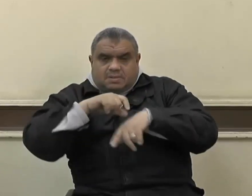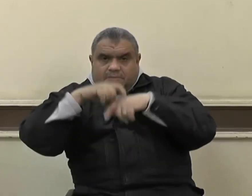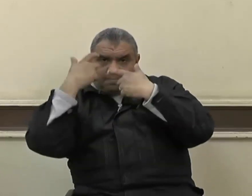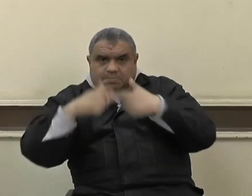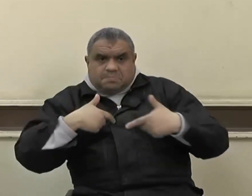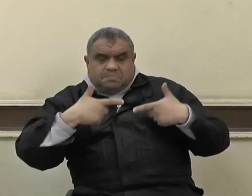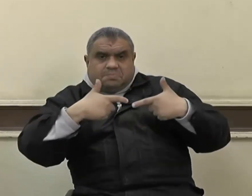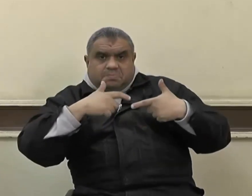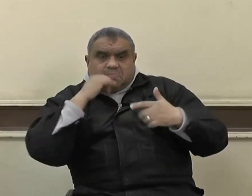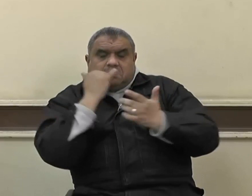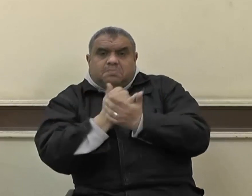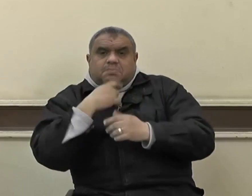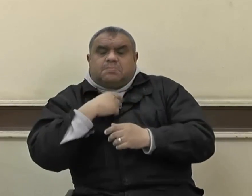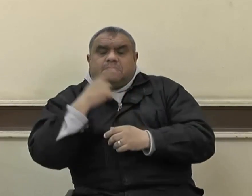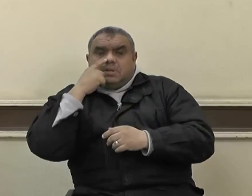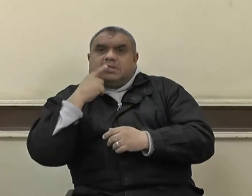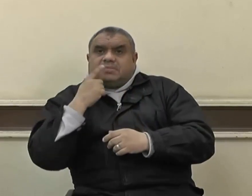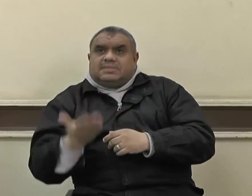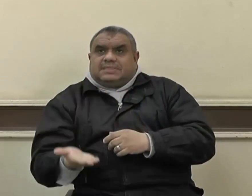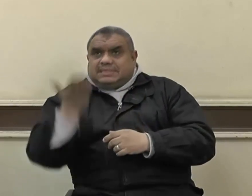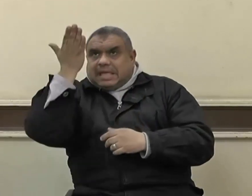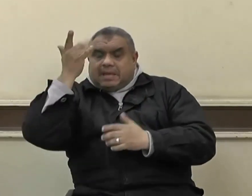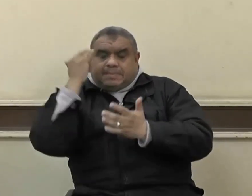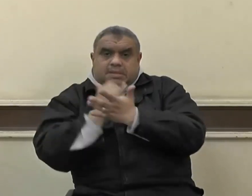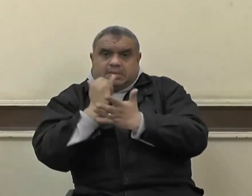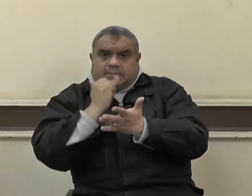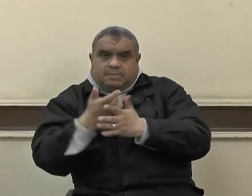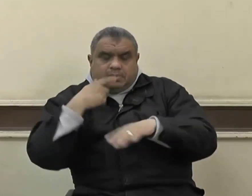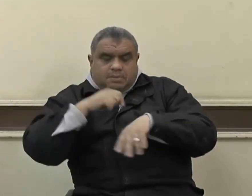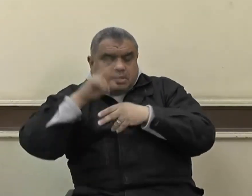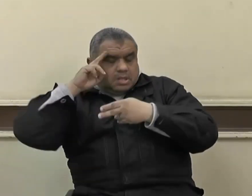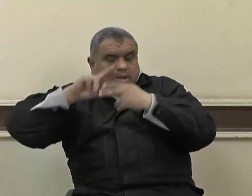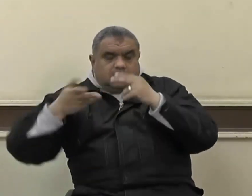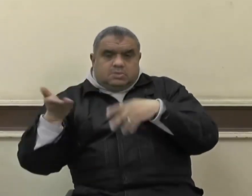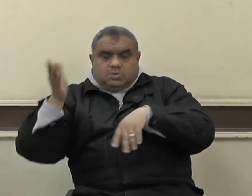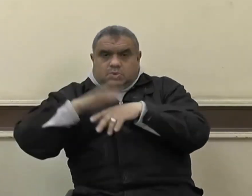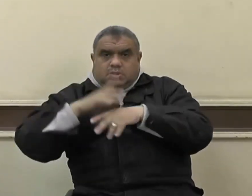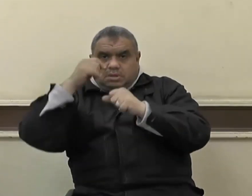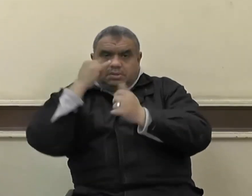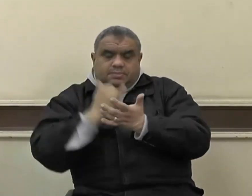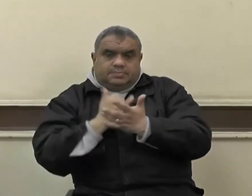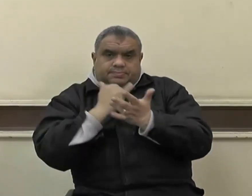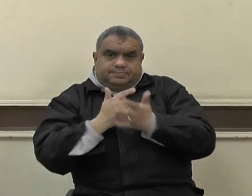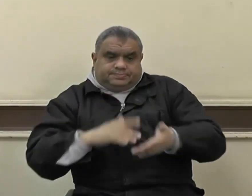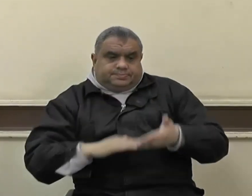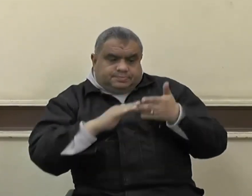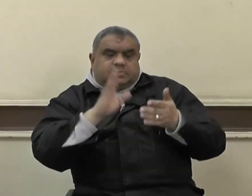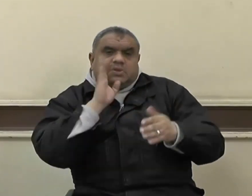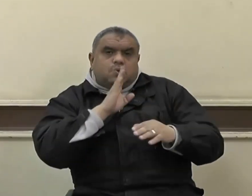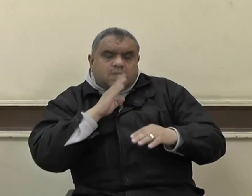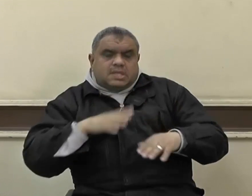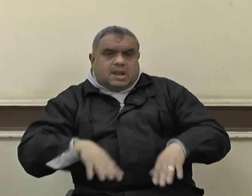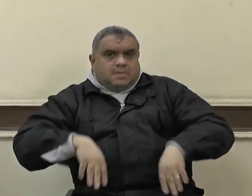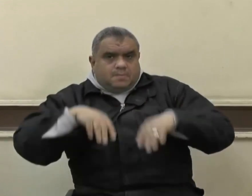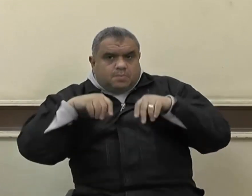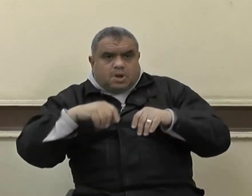فأراد ربك أن يبلغ أشدهما ويستخرج كنزهما رحمة من ربك وما